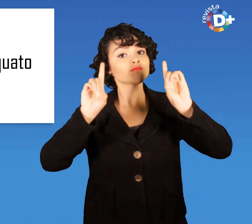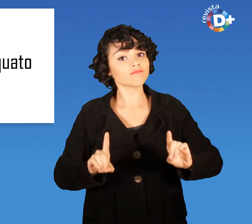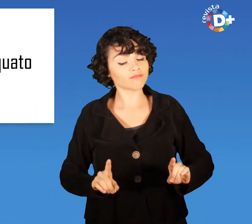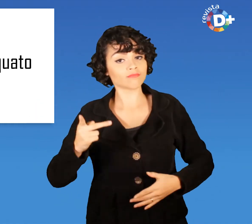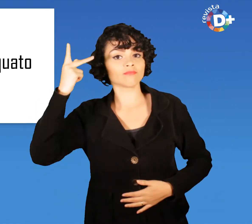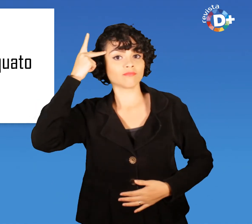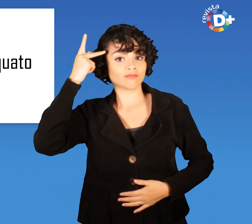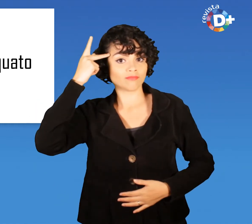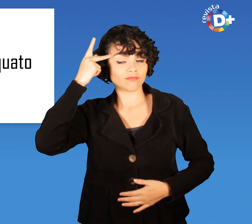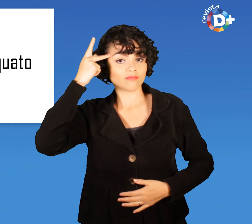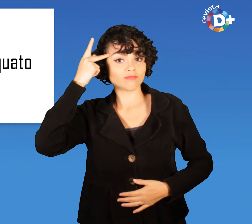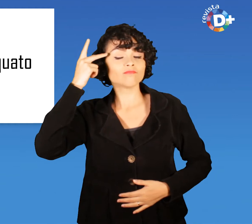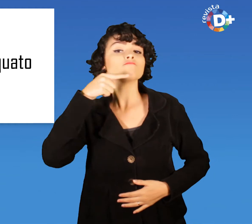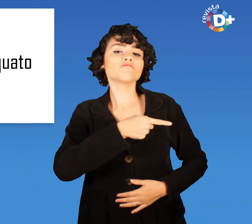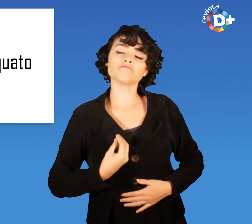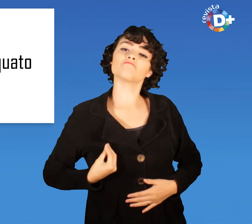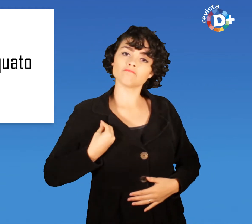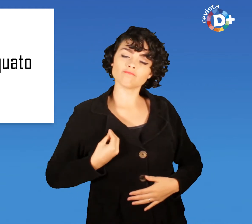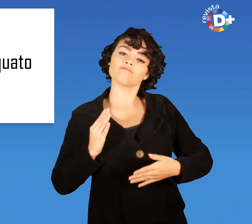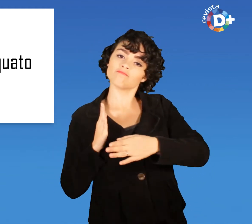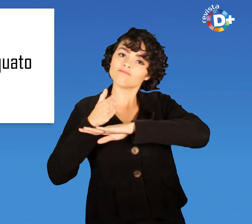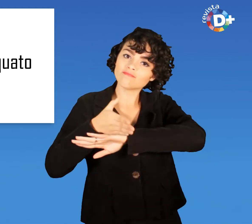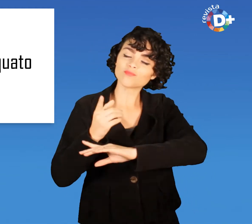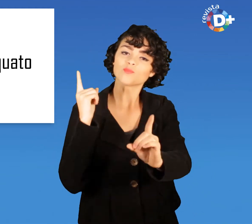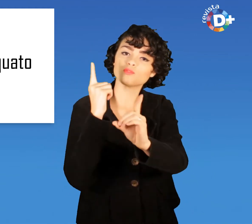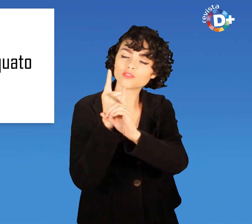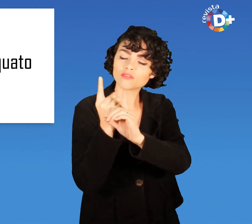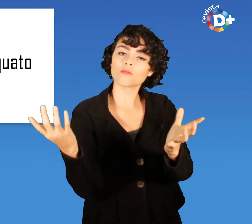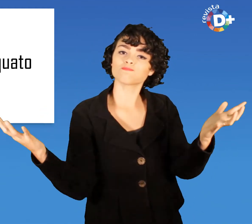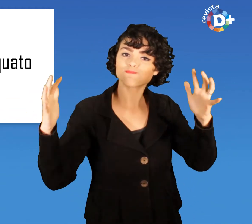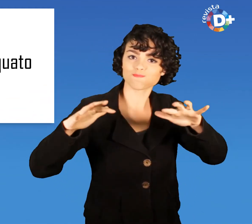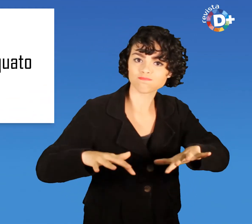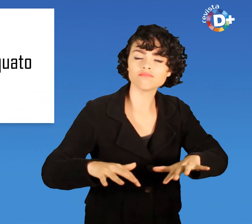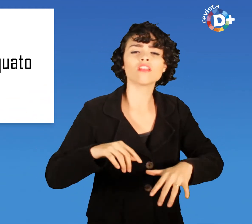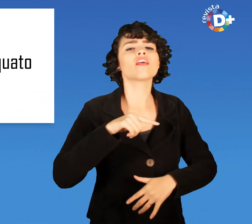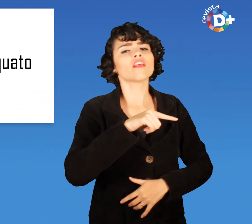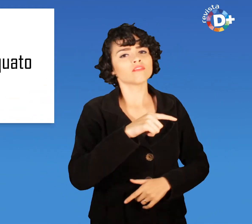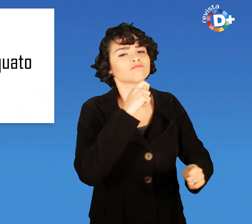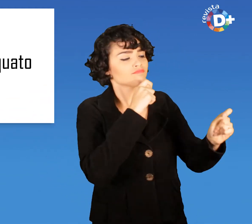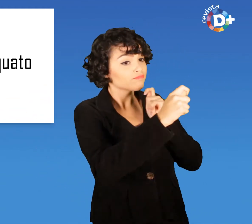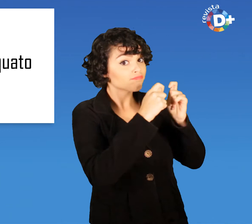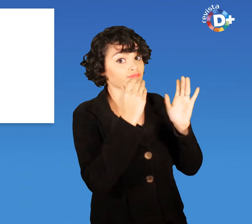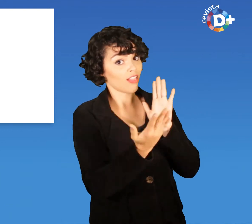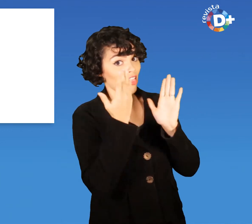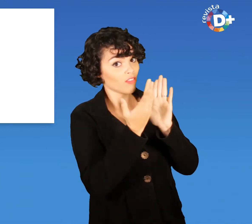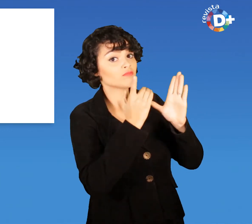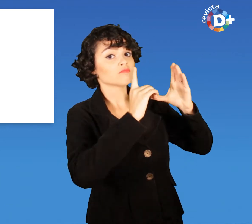Esteve presente no encontro e afirmou com exclusividade para a Revista Demais